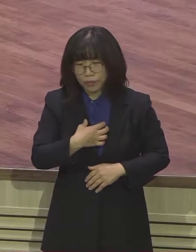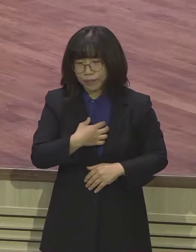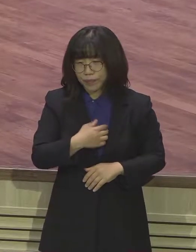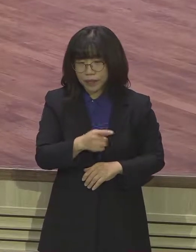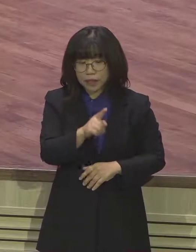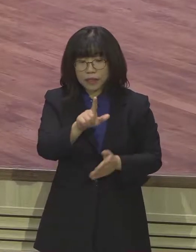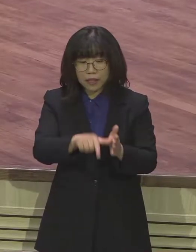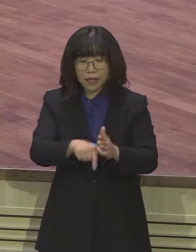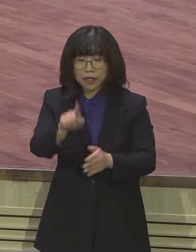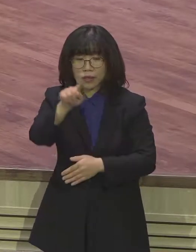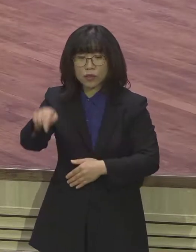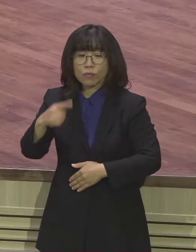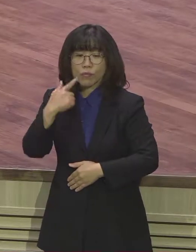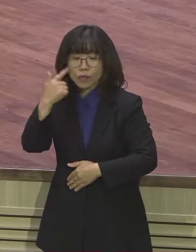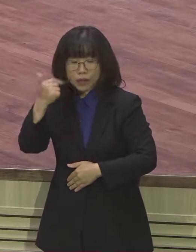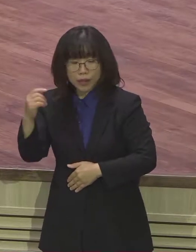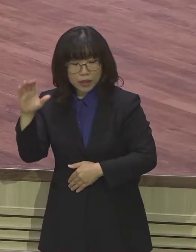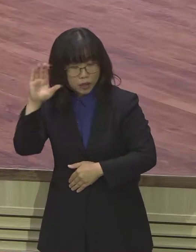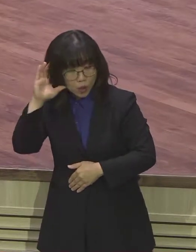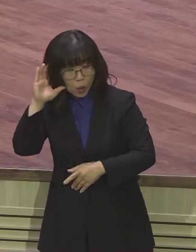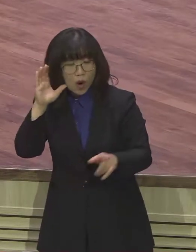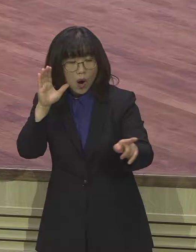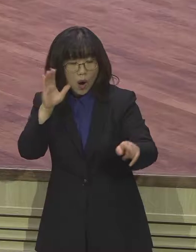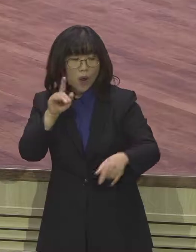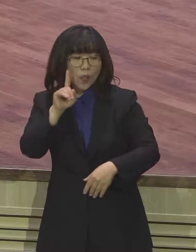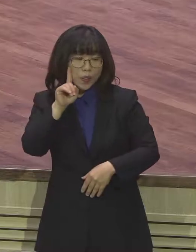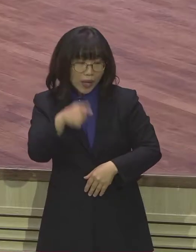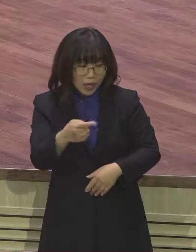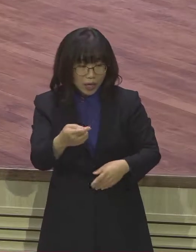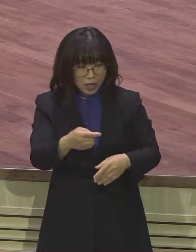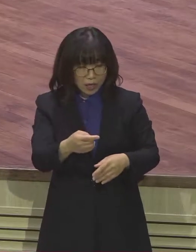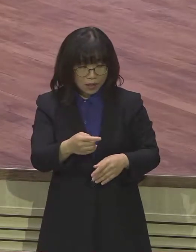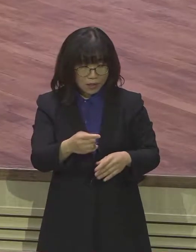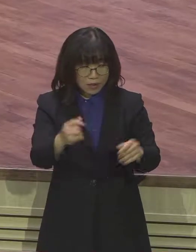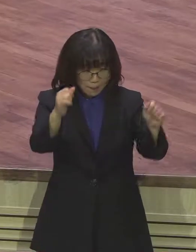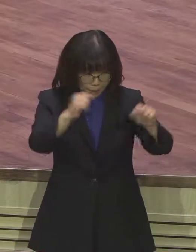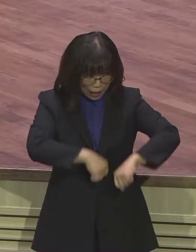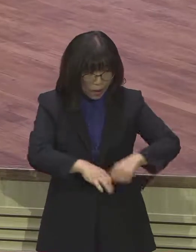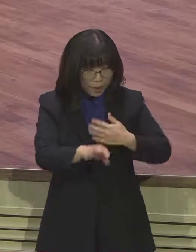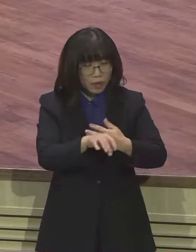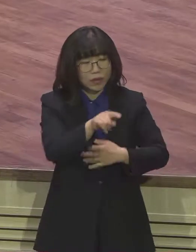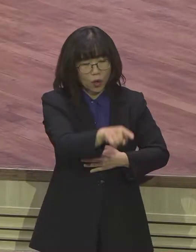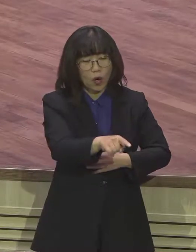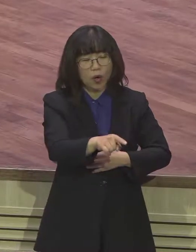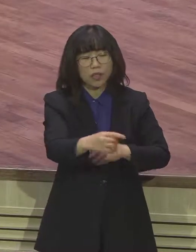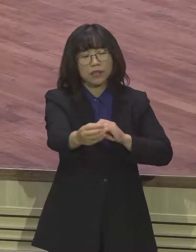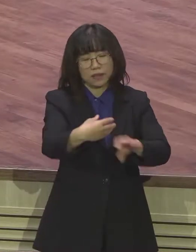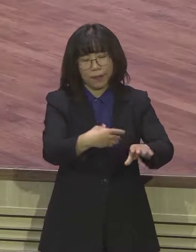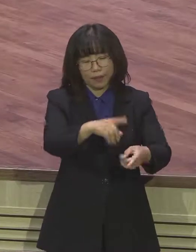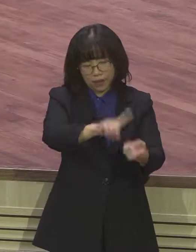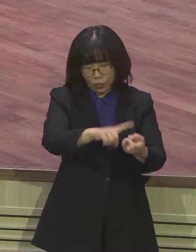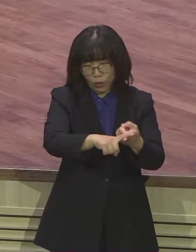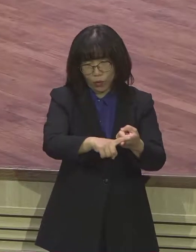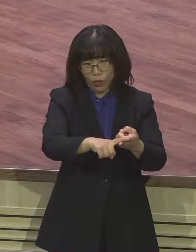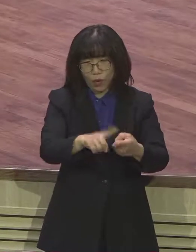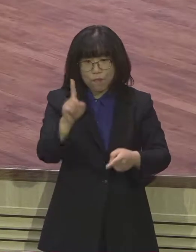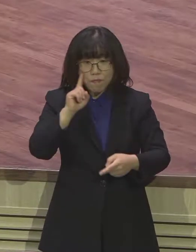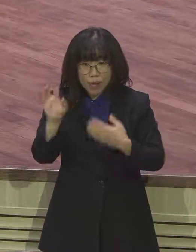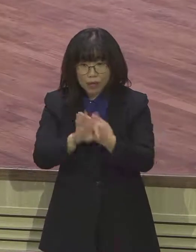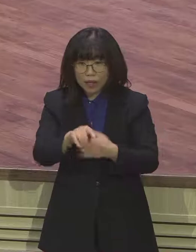내일 길바닥에 나오게 되면 길바닥에 나앉는 것이 응답입니다 딱 그러시더라고요 어머 새가족한테 너무 세게 얘기하시는 거 아니고 시험